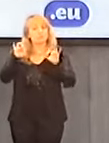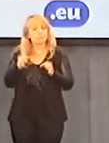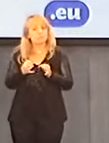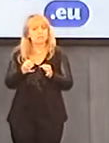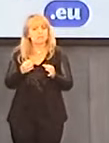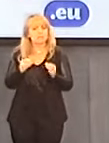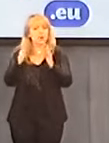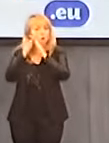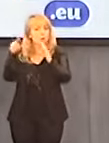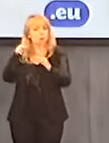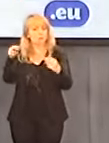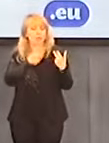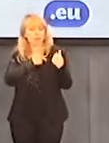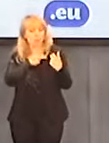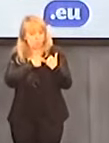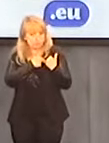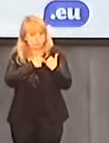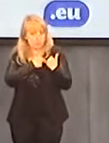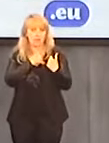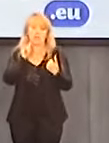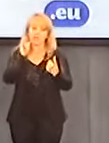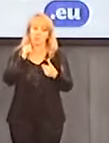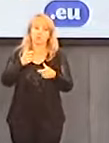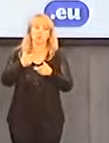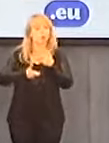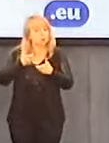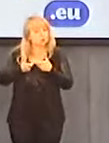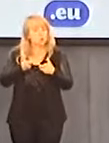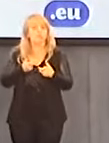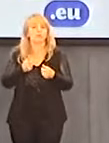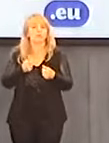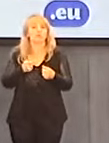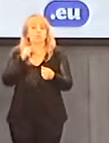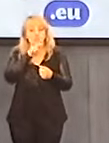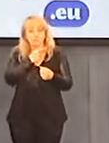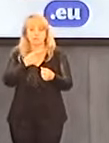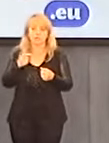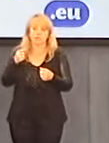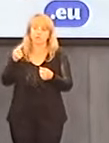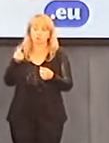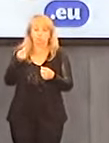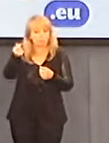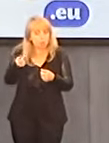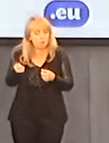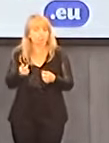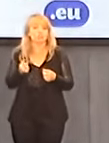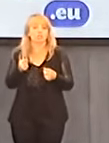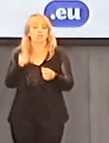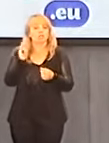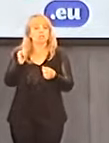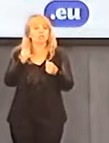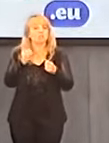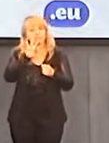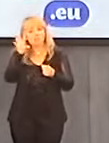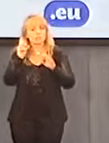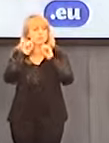komisja, mająca na celu zadośćuczynienie ofiarom, zapewnienie odszkodowań i wyjaśnienia sprawy związanej z